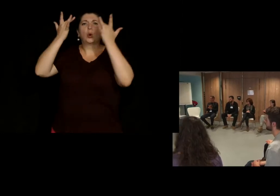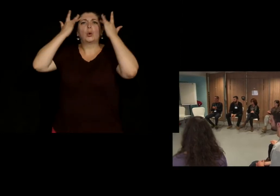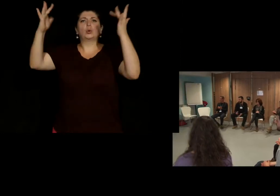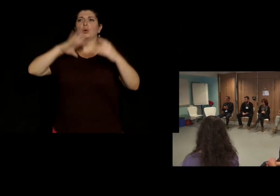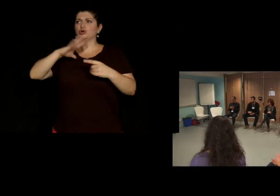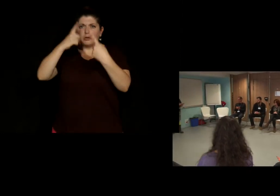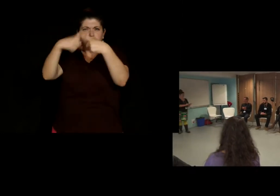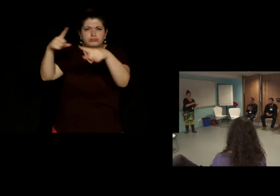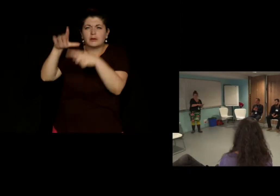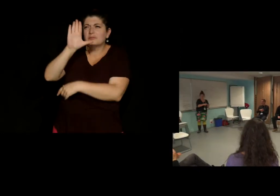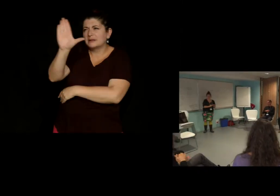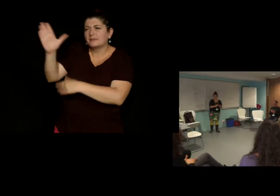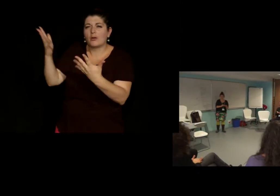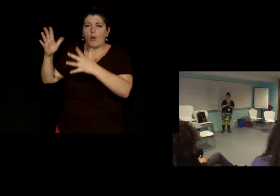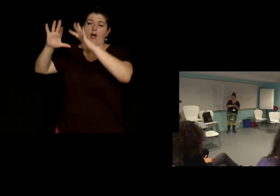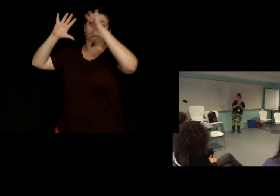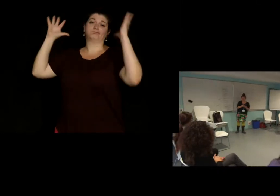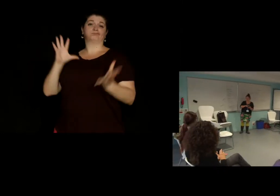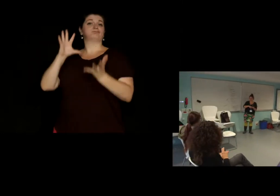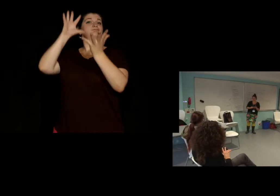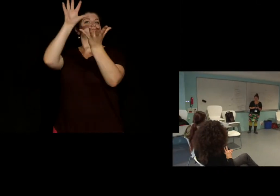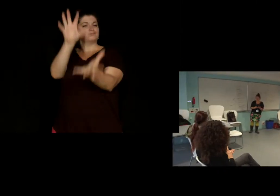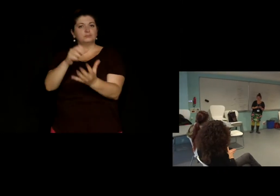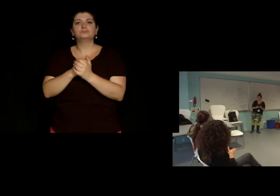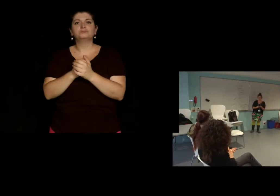vif du sujet. Donc là, ils sont partis en petits groupes sur des ateliers